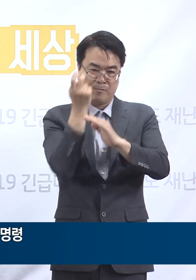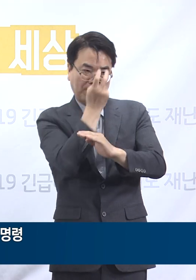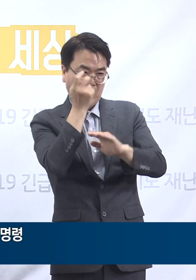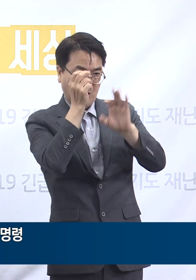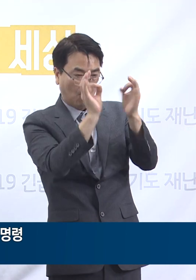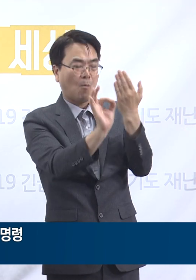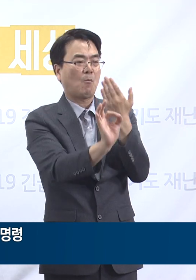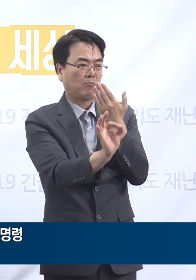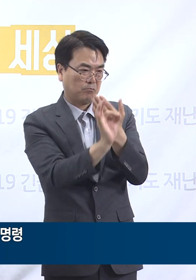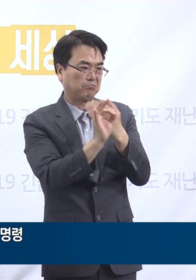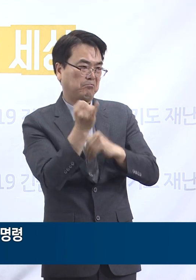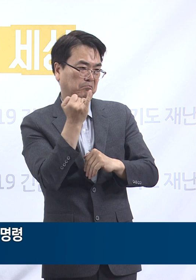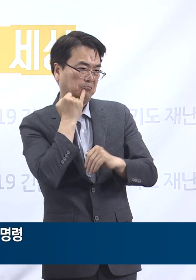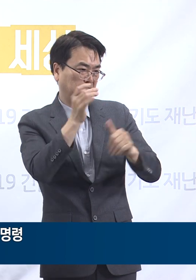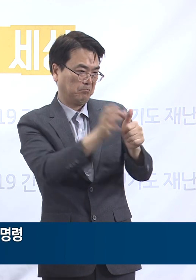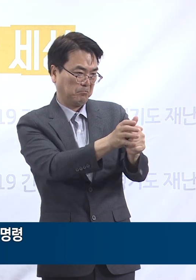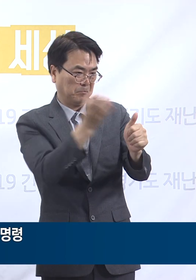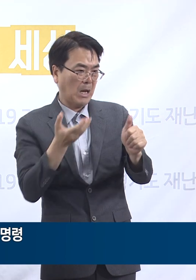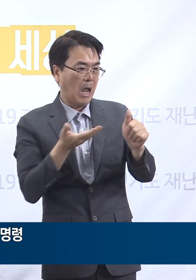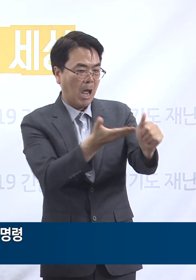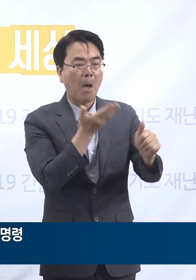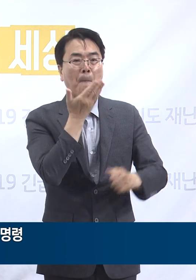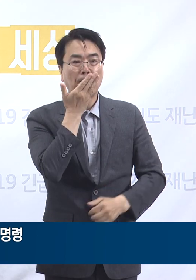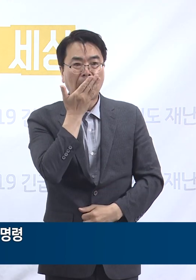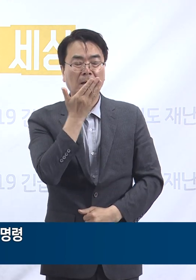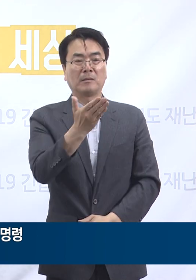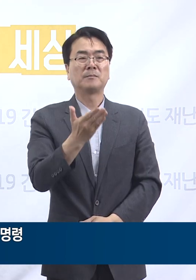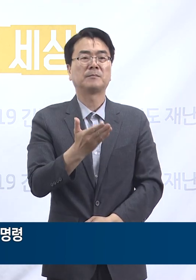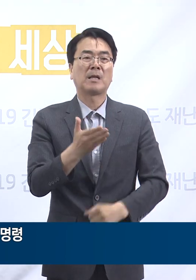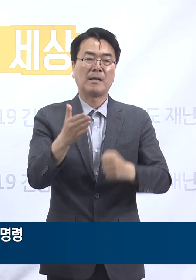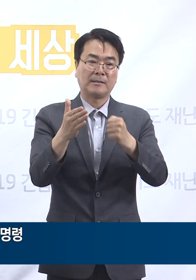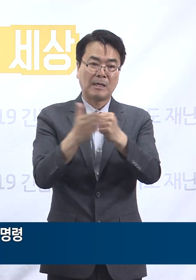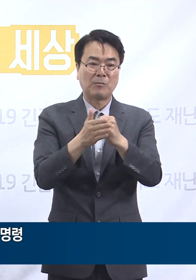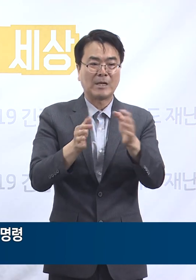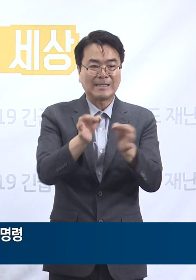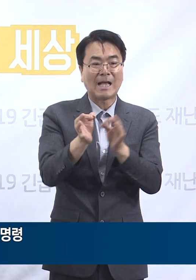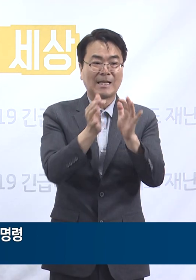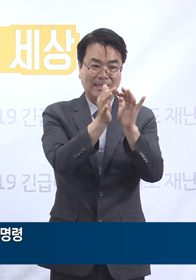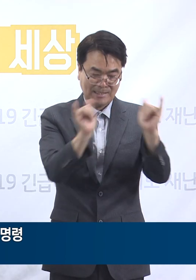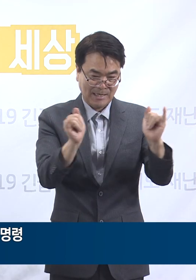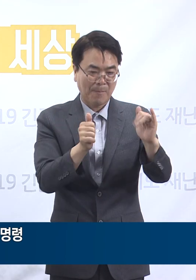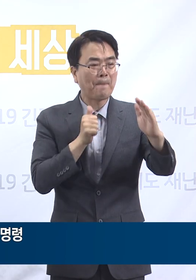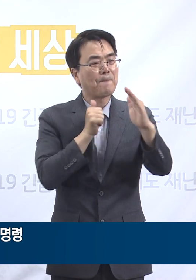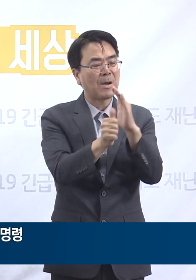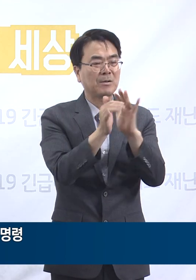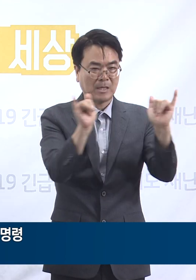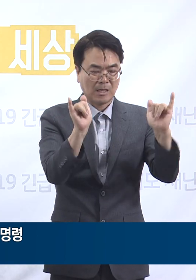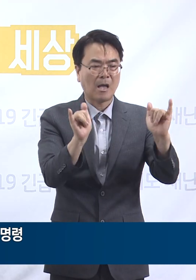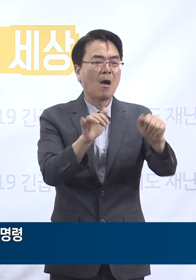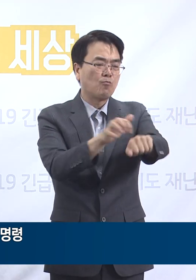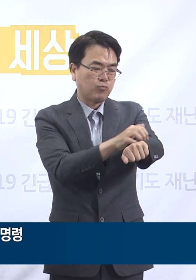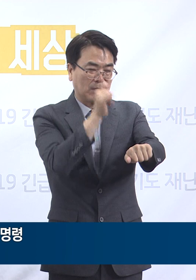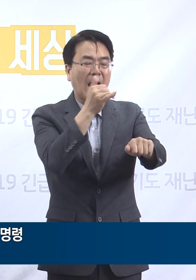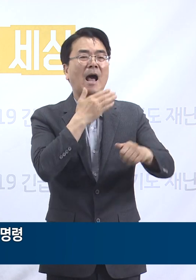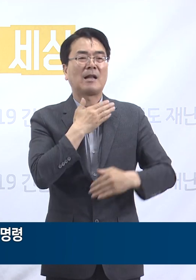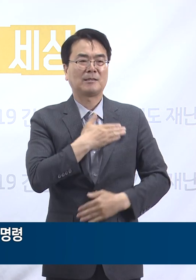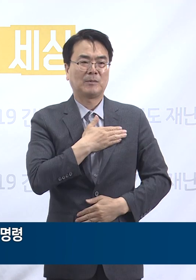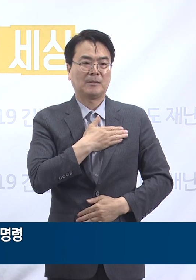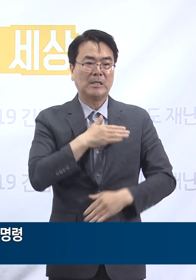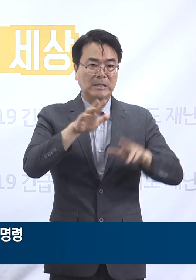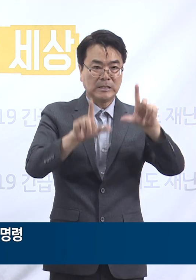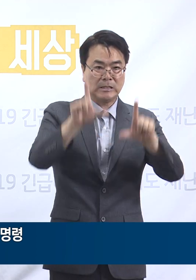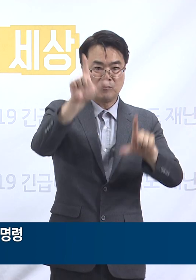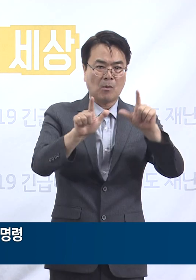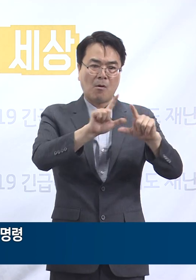집합금지를 해제할 계획입니다. 영업주와 이용자 모두 불편과 어려움이 있으시겠지만 현 상황을 엄중히 인식해